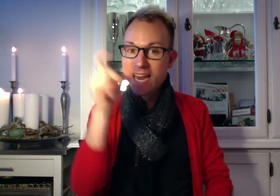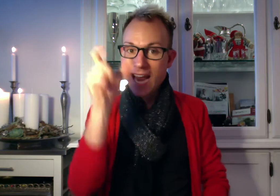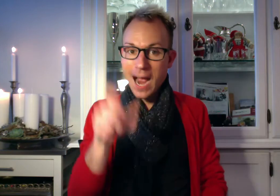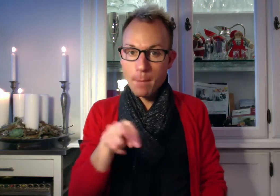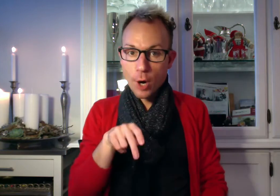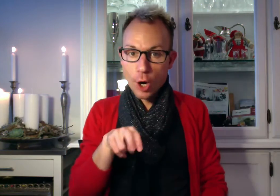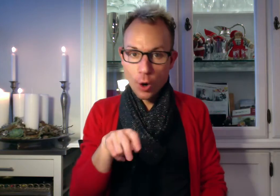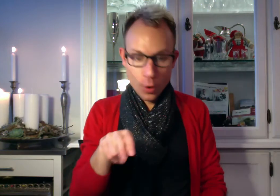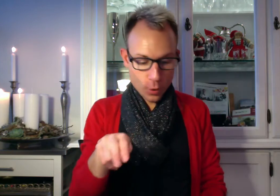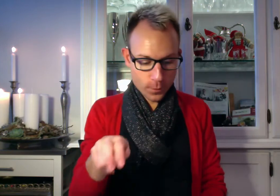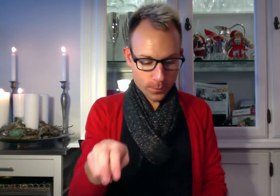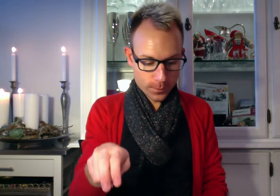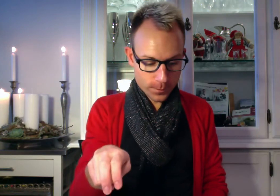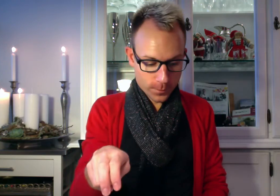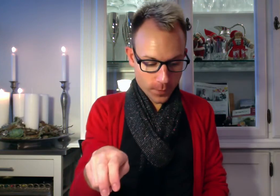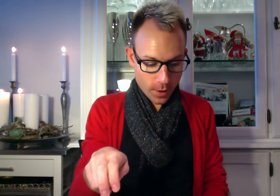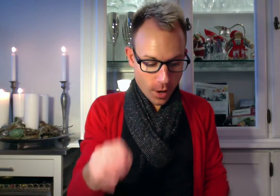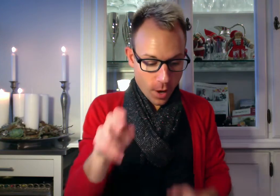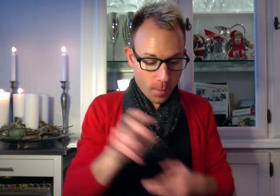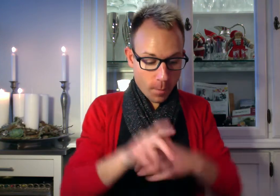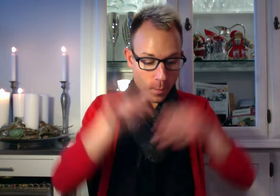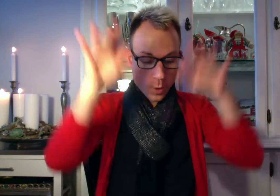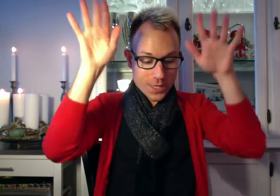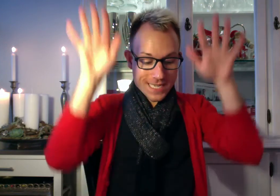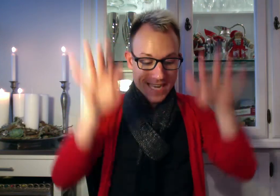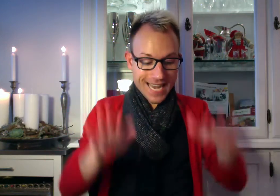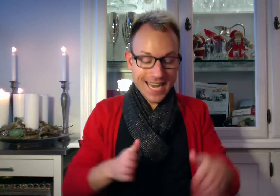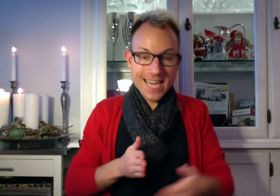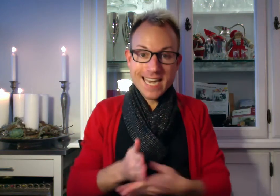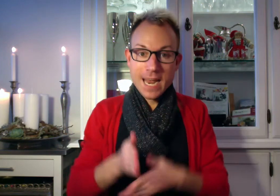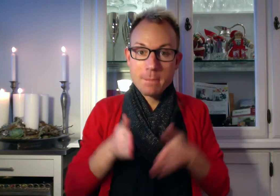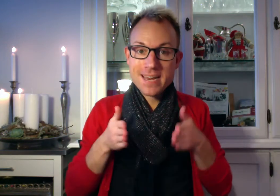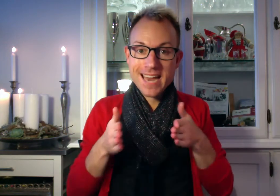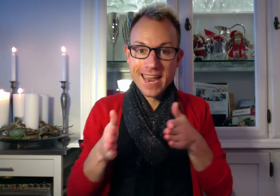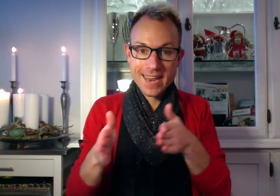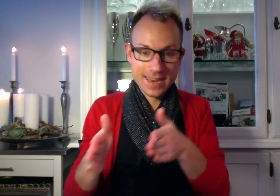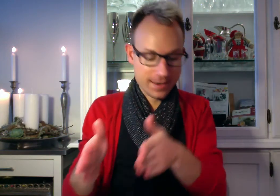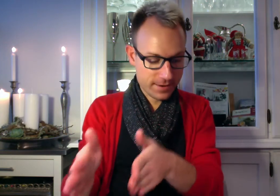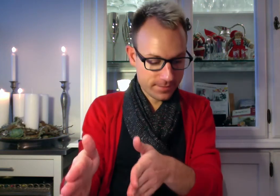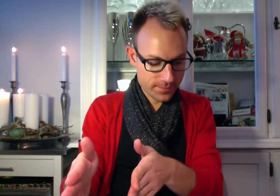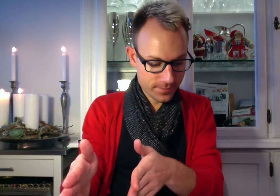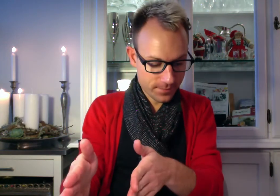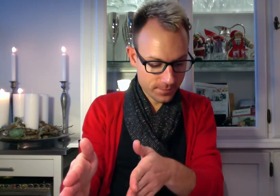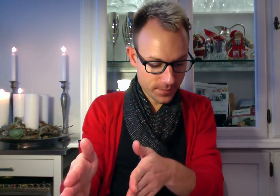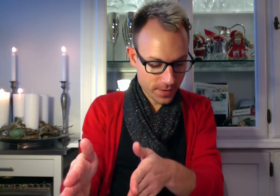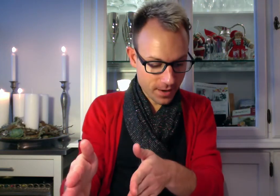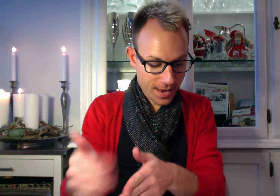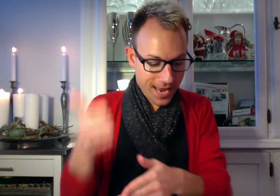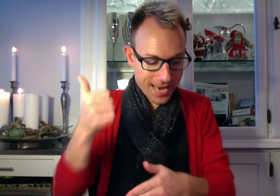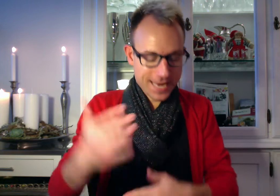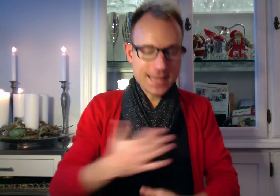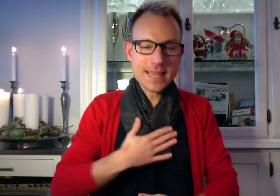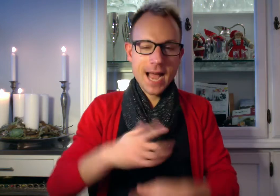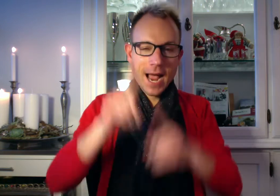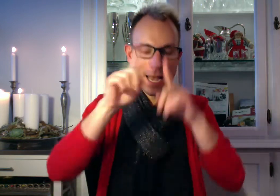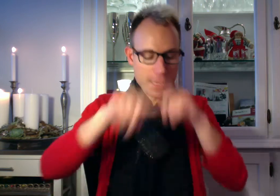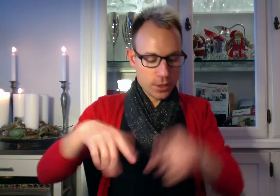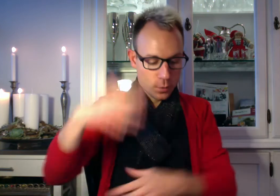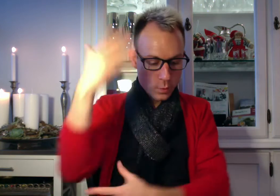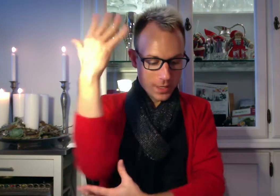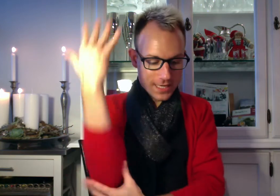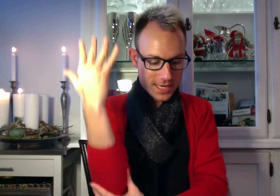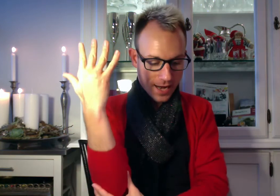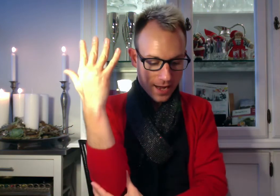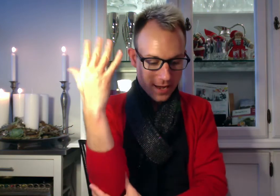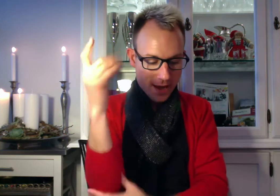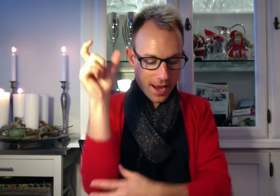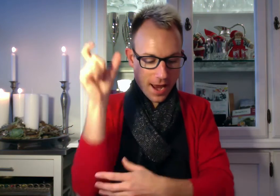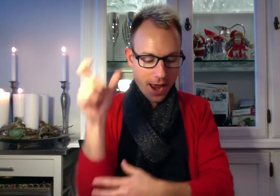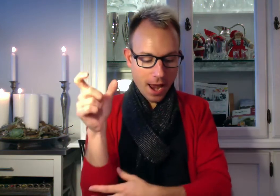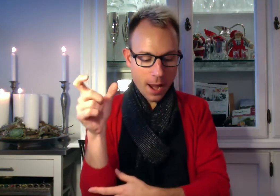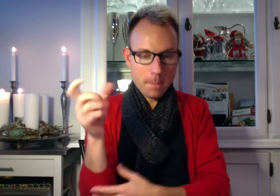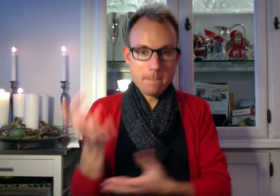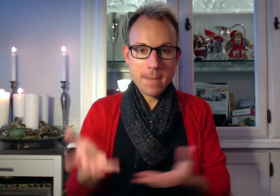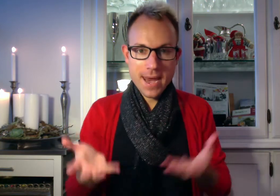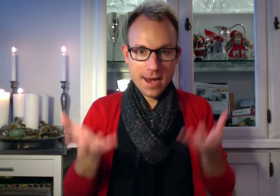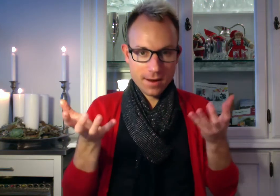ham gå. Hvor glæden gennem gagen. Et dejligt julestræk. Han bærer.